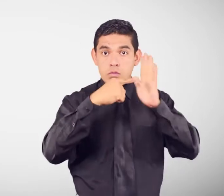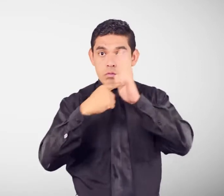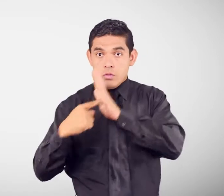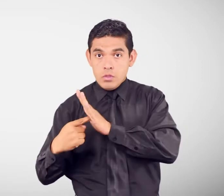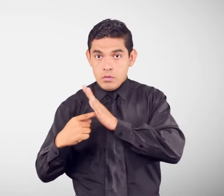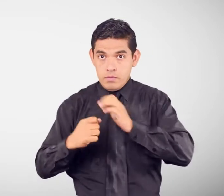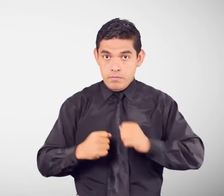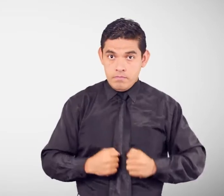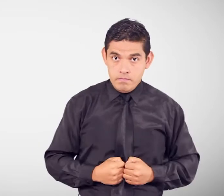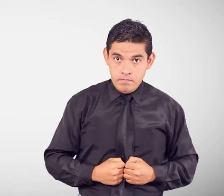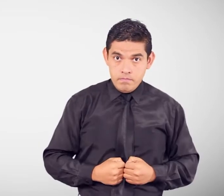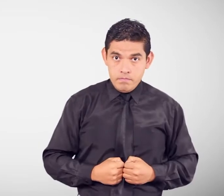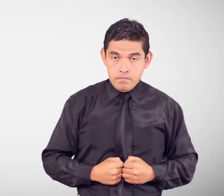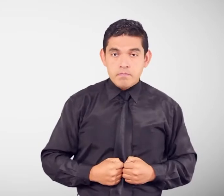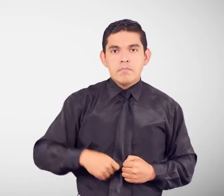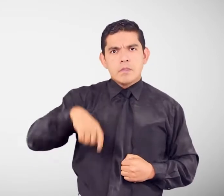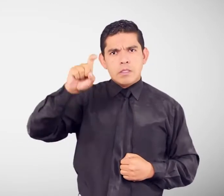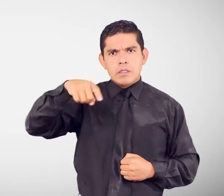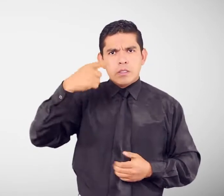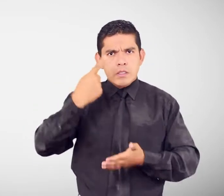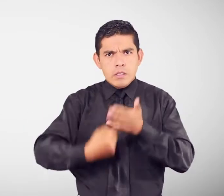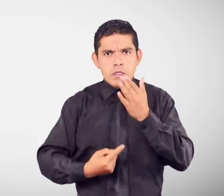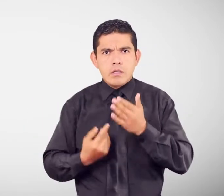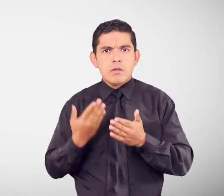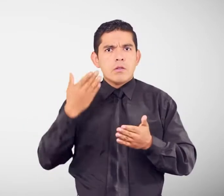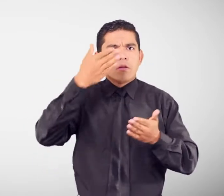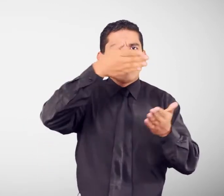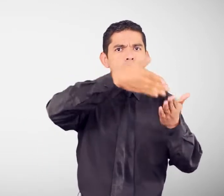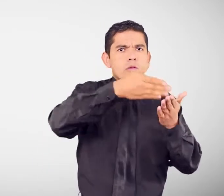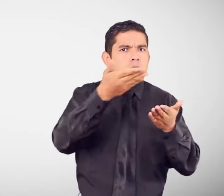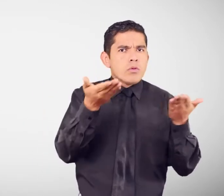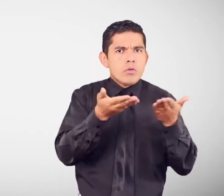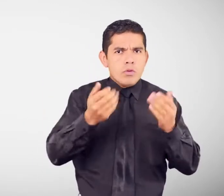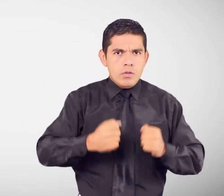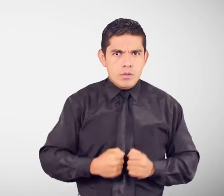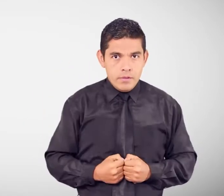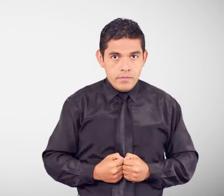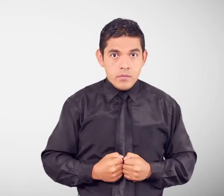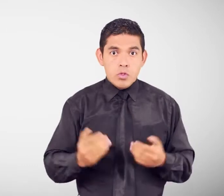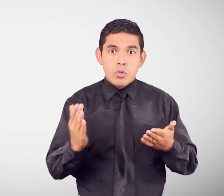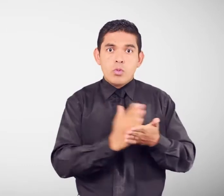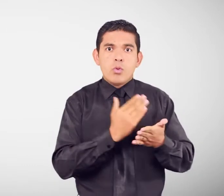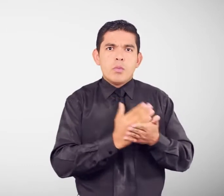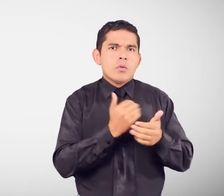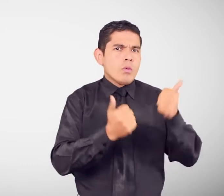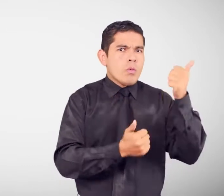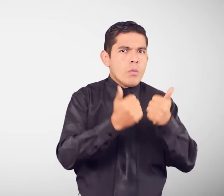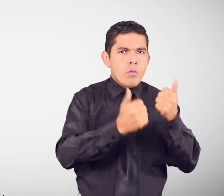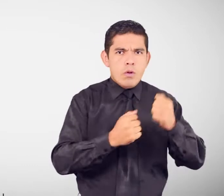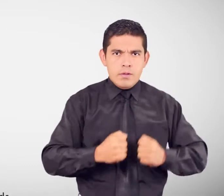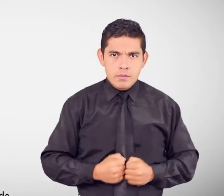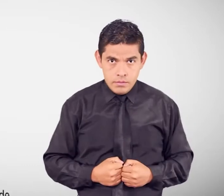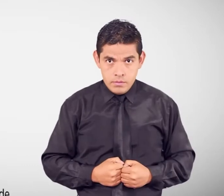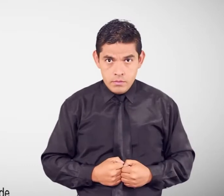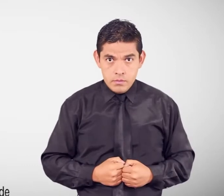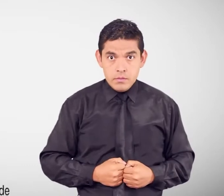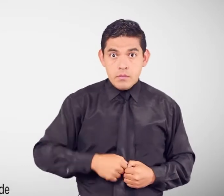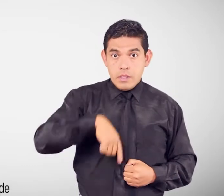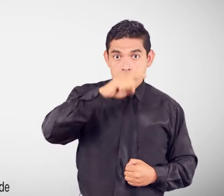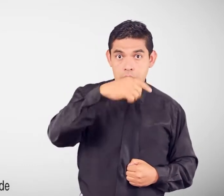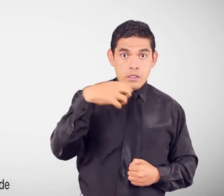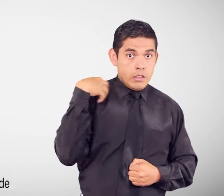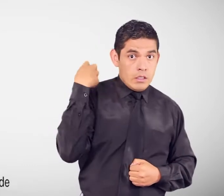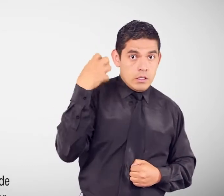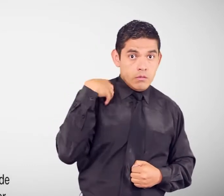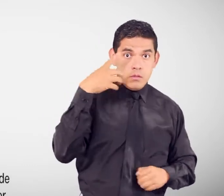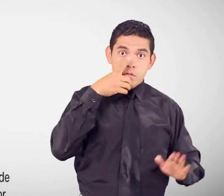necesitas. ¿Dónde acudir? ¿Qué se debe hacer? Documentos que se deben presentar. Si necesitas. Reclamar